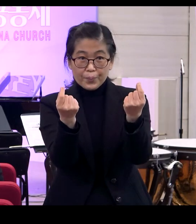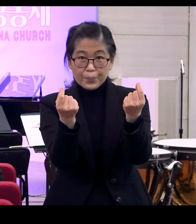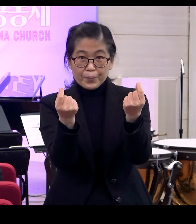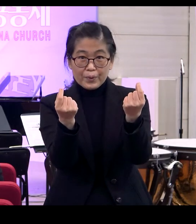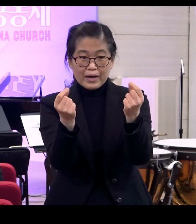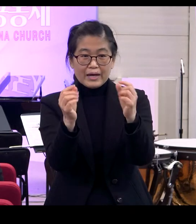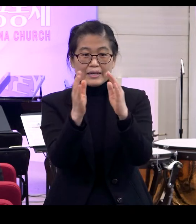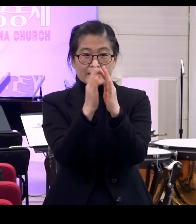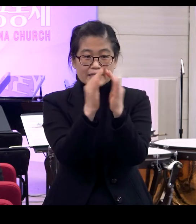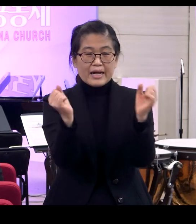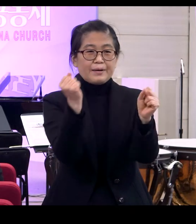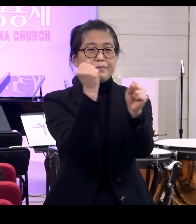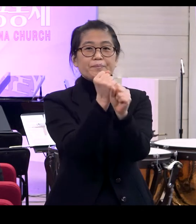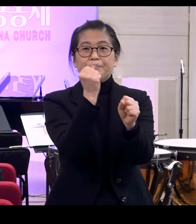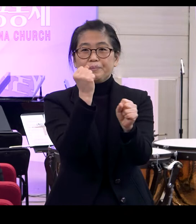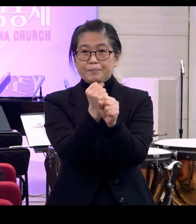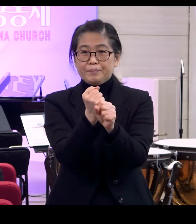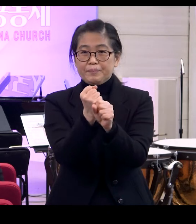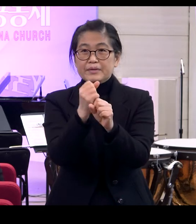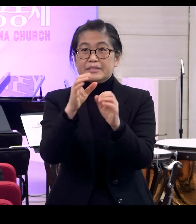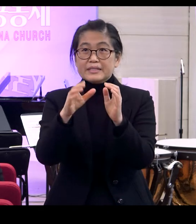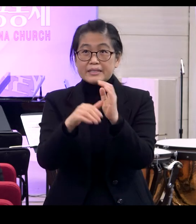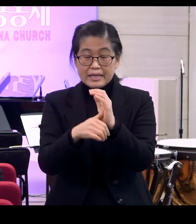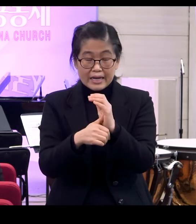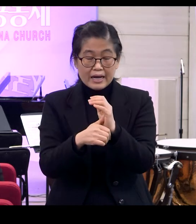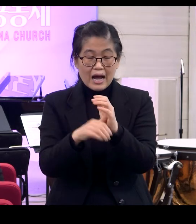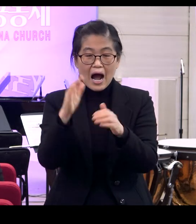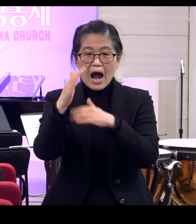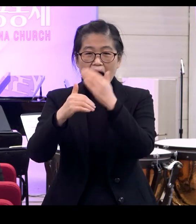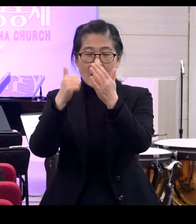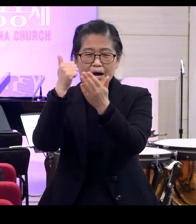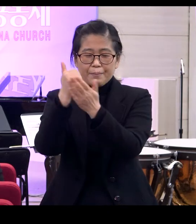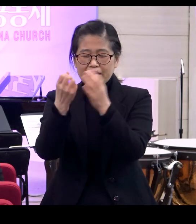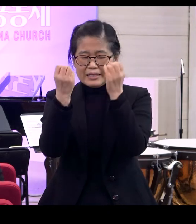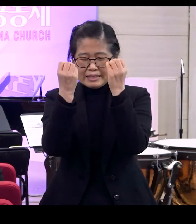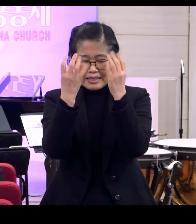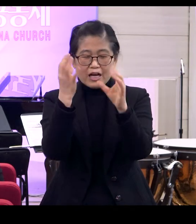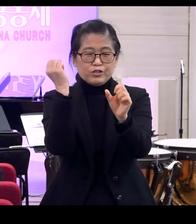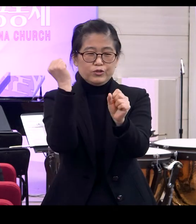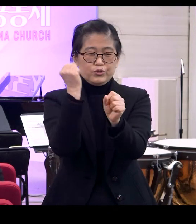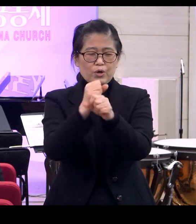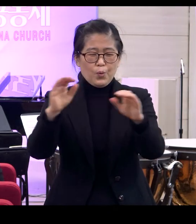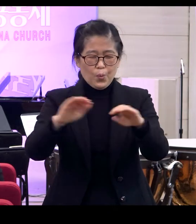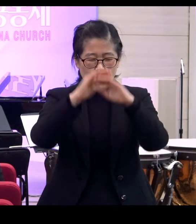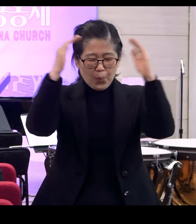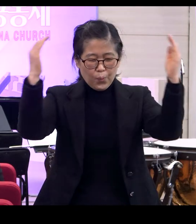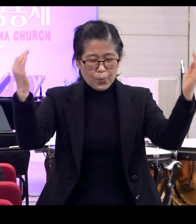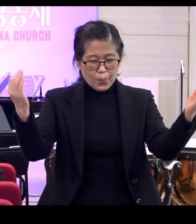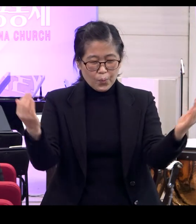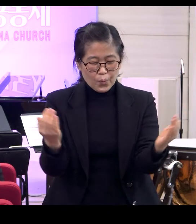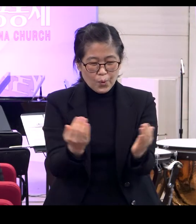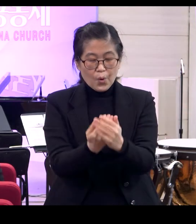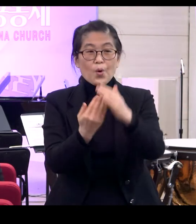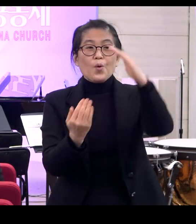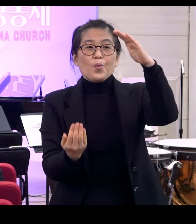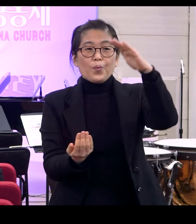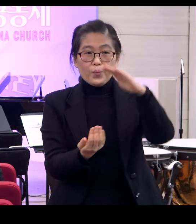사람이 만들어지면서 하나님의 창조가 완성이 됩니다 이건 단지 그냥